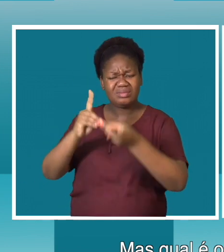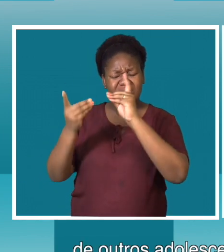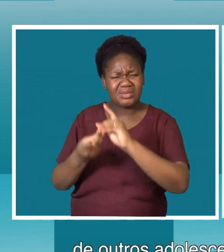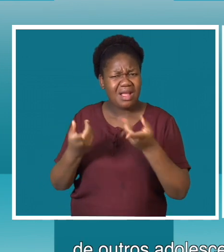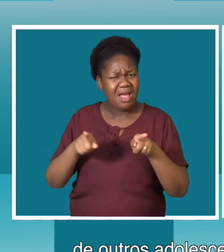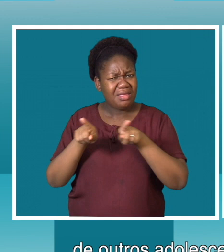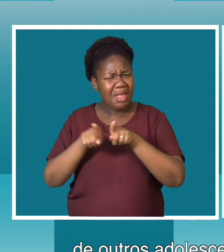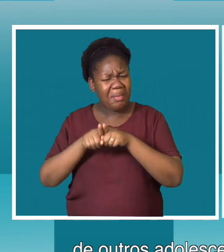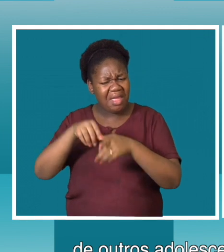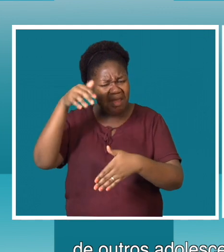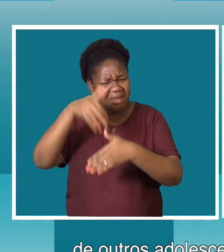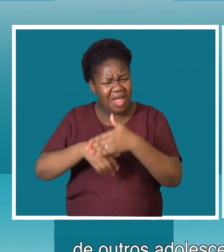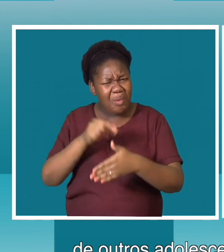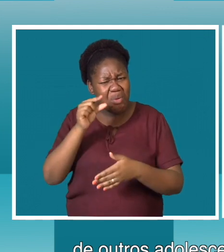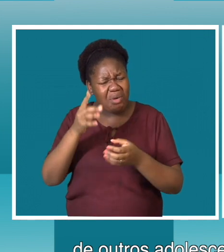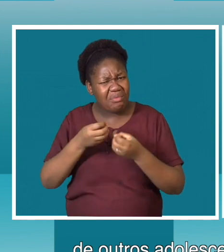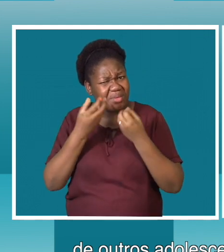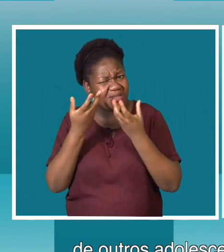de outros adolescentes também pouco informados